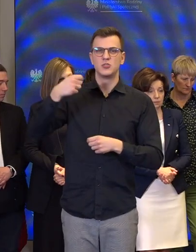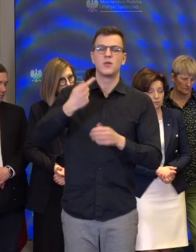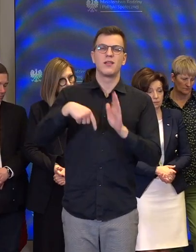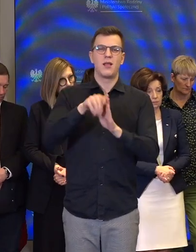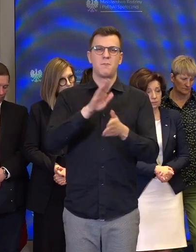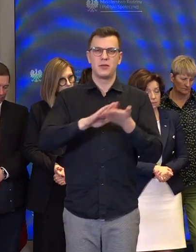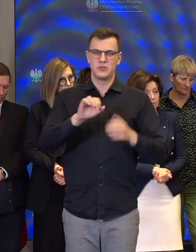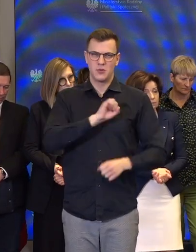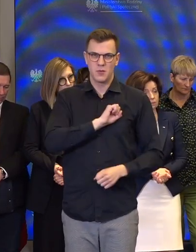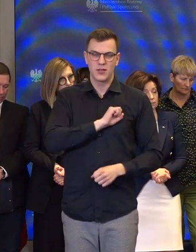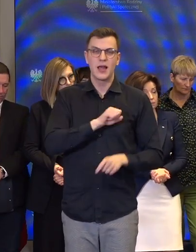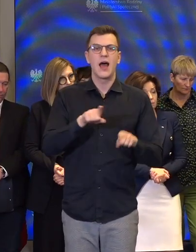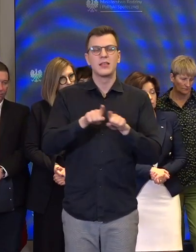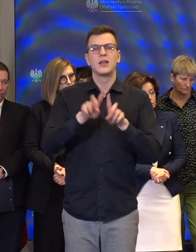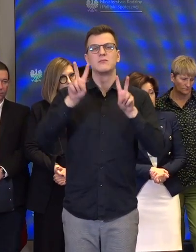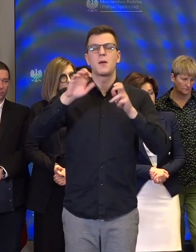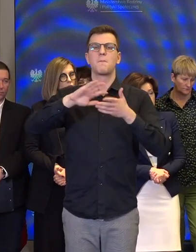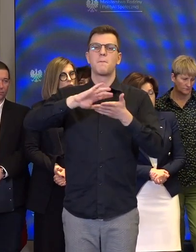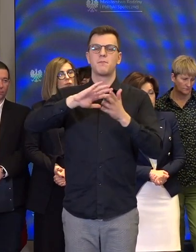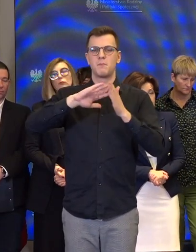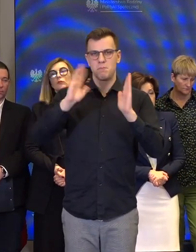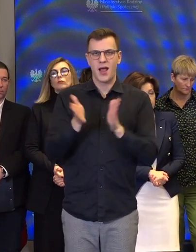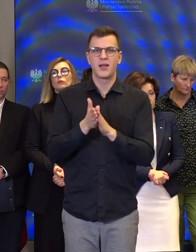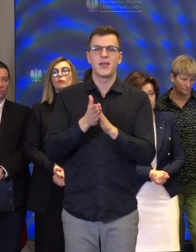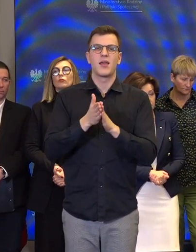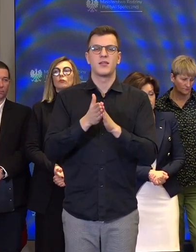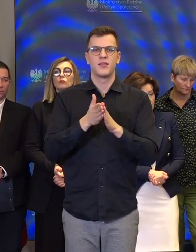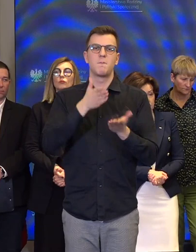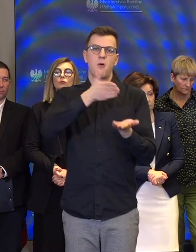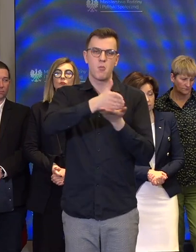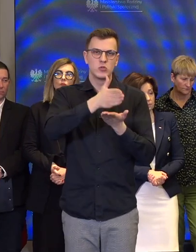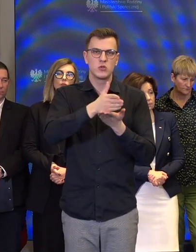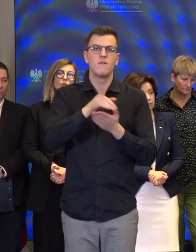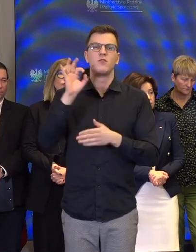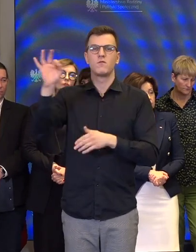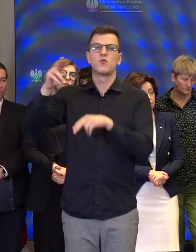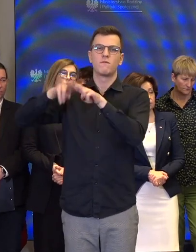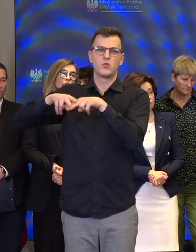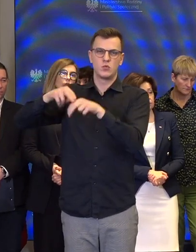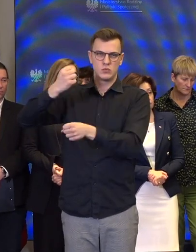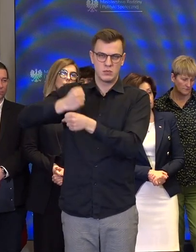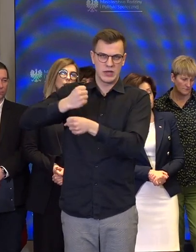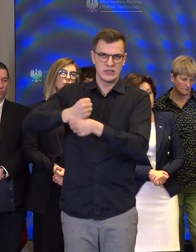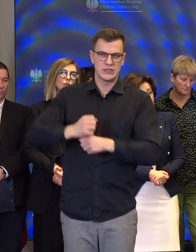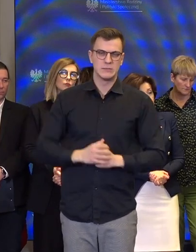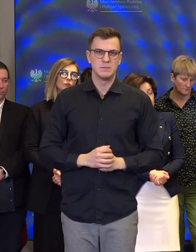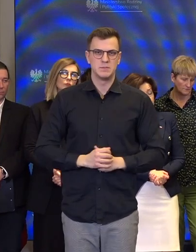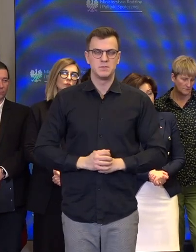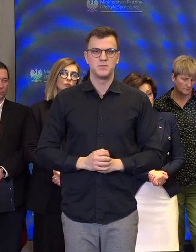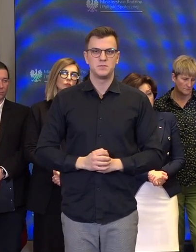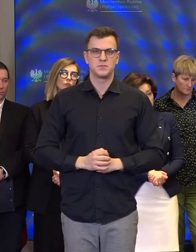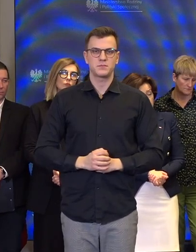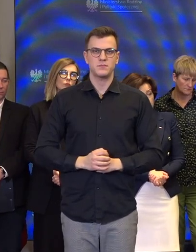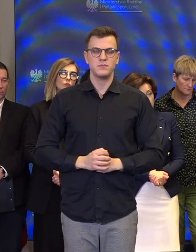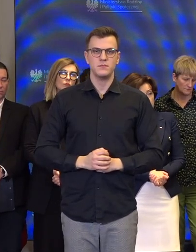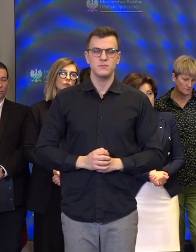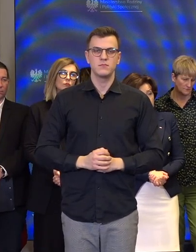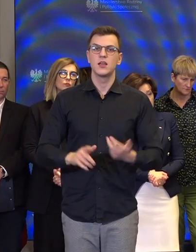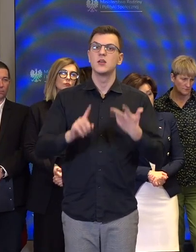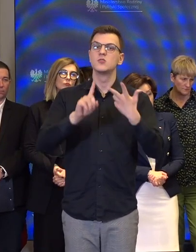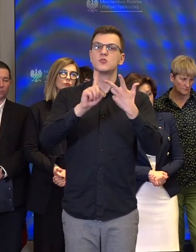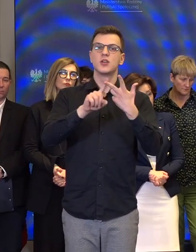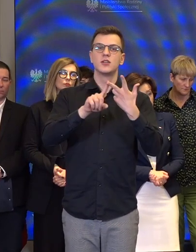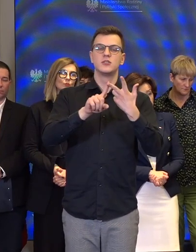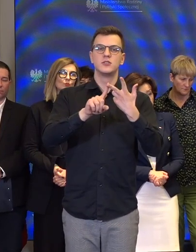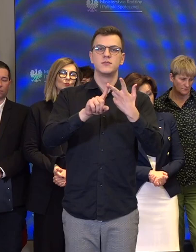pakietu pomocowego z Funduszu Pracy, który jeszcze będziemy w szczegółach ustalać. Trzeci element